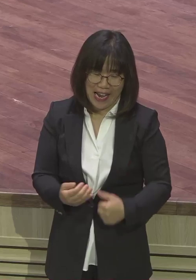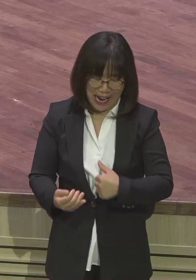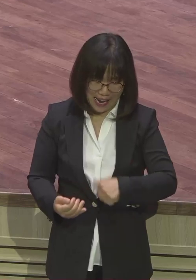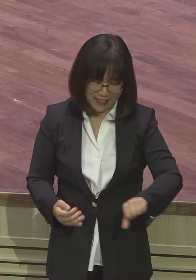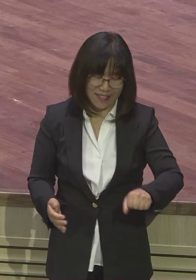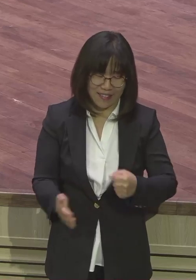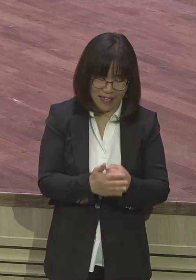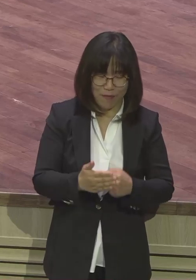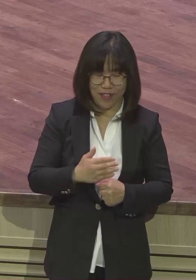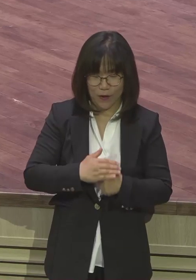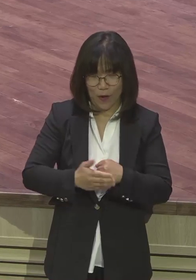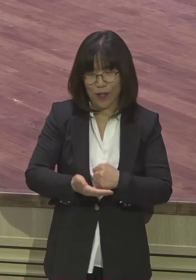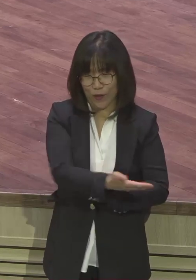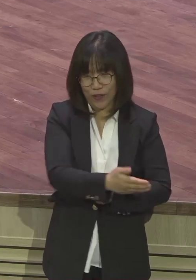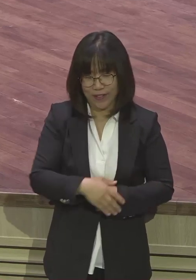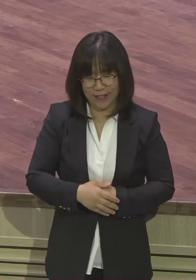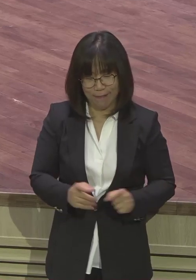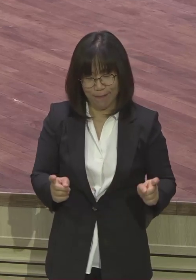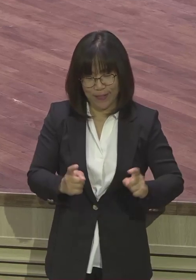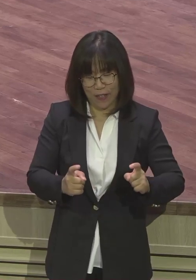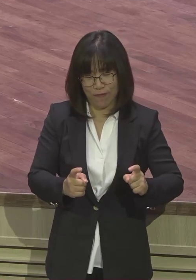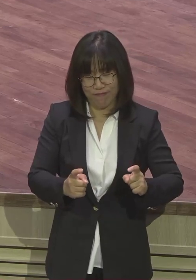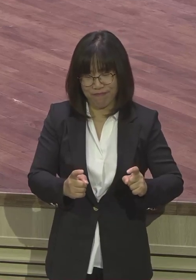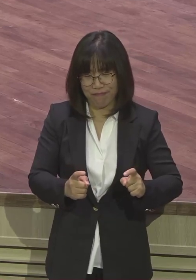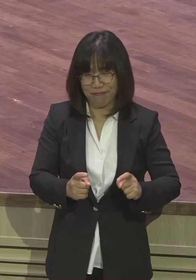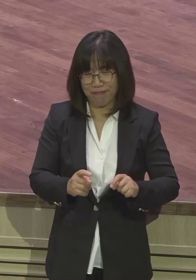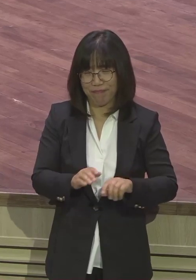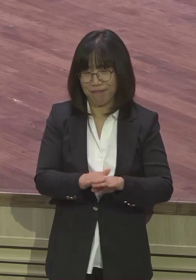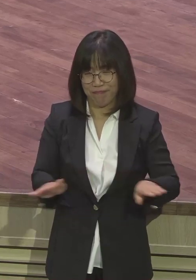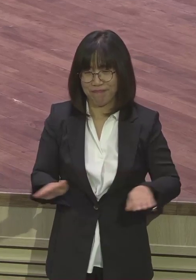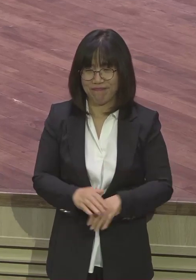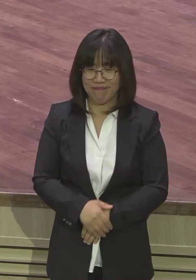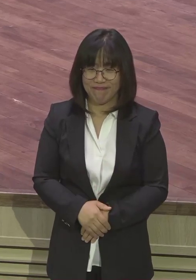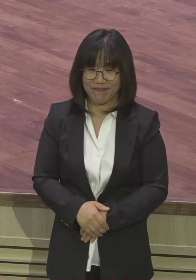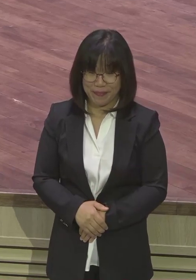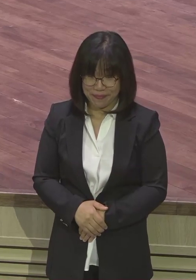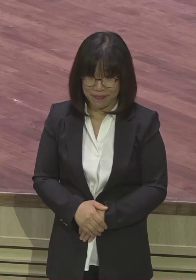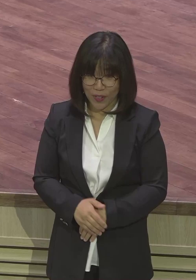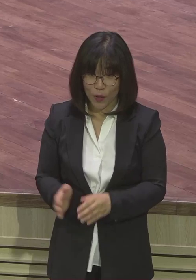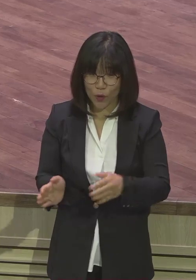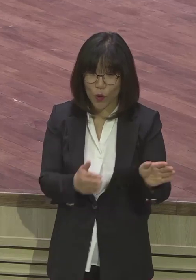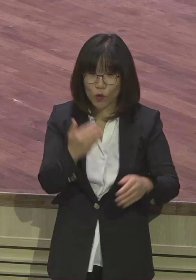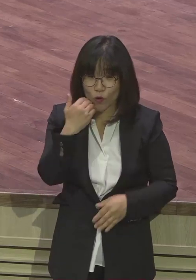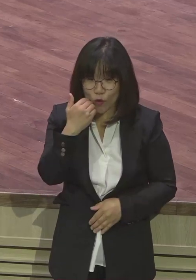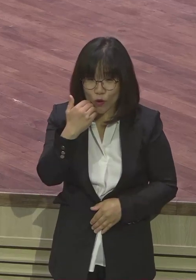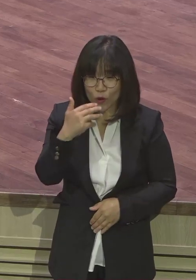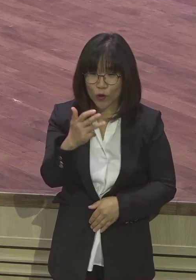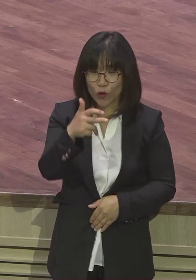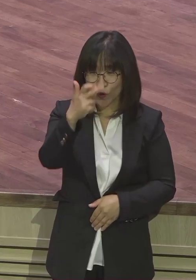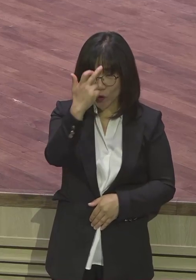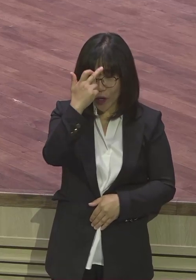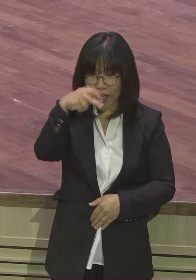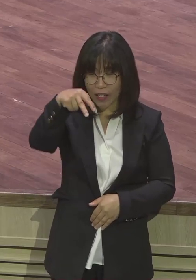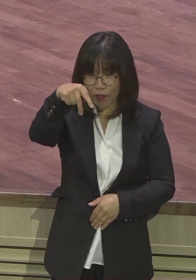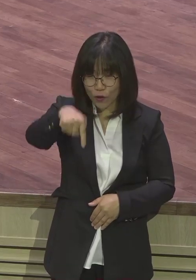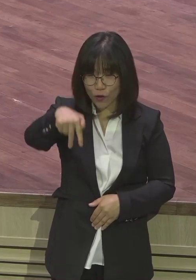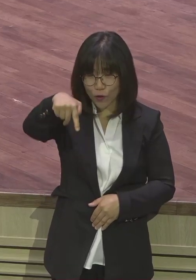그래서 부부싸움 안 되는 거예요. 국민 애처가 최수종씨 아시죠. 무려 볼 때 조금